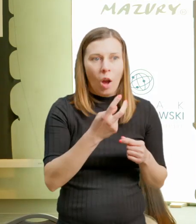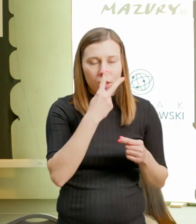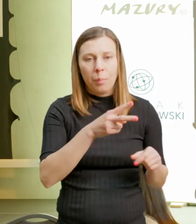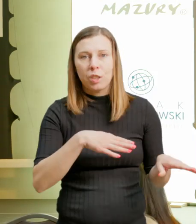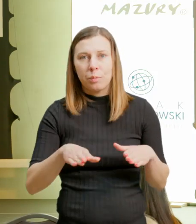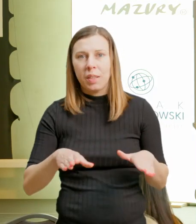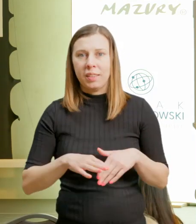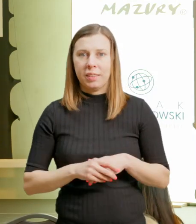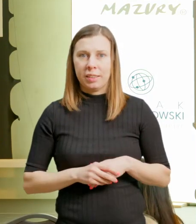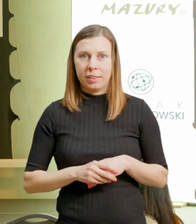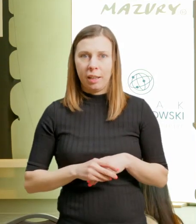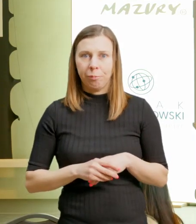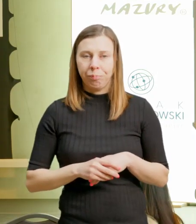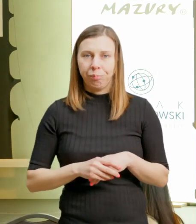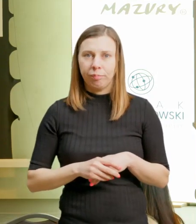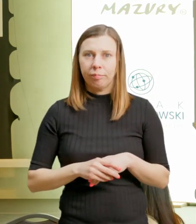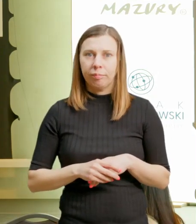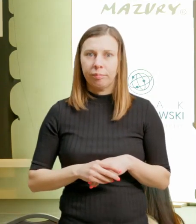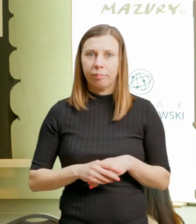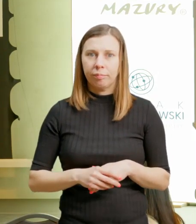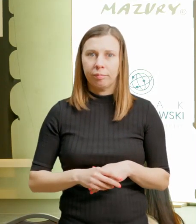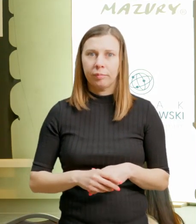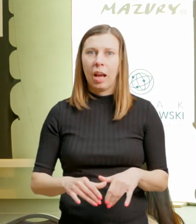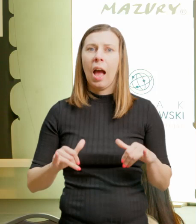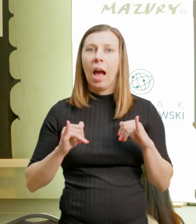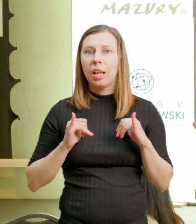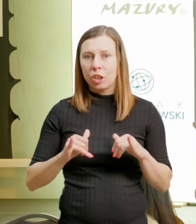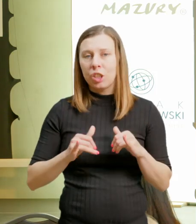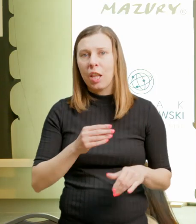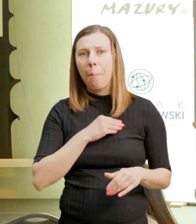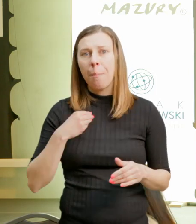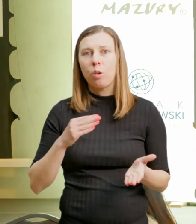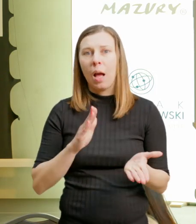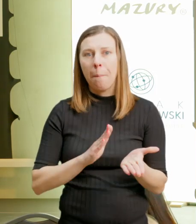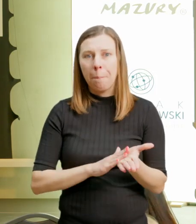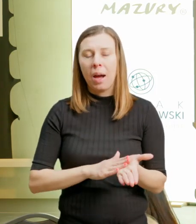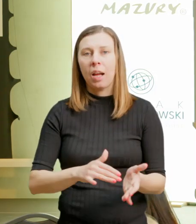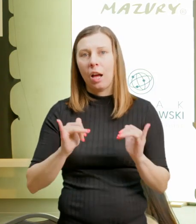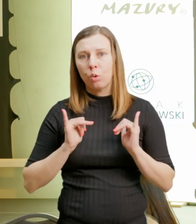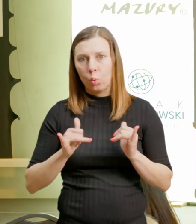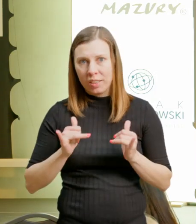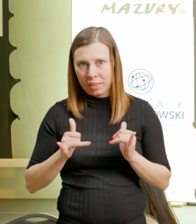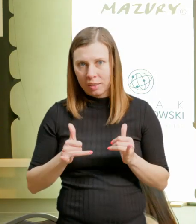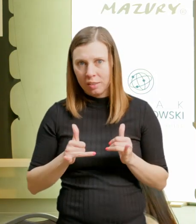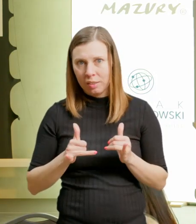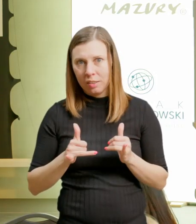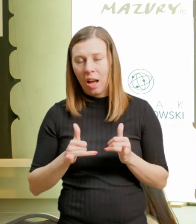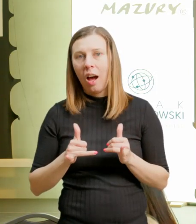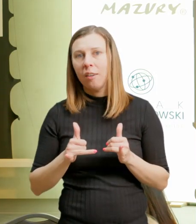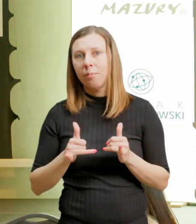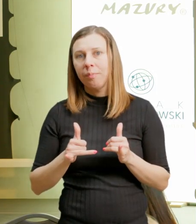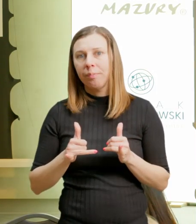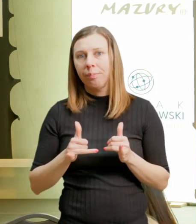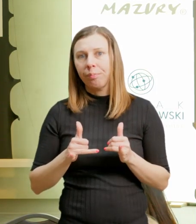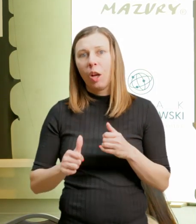prezentowana, sprawia, że zidentyfikowany jest taki trend nazwany